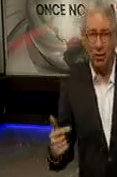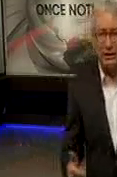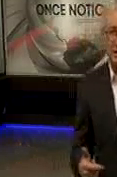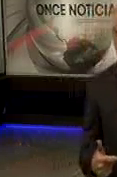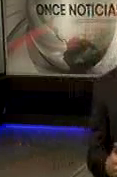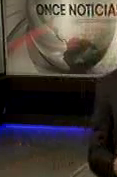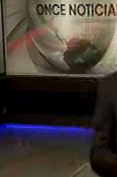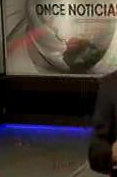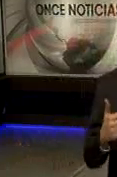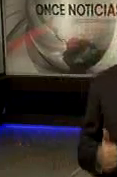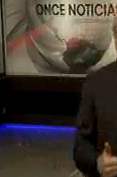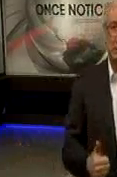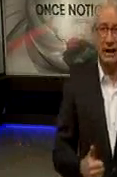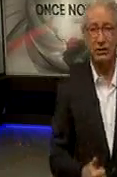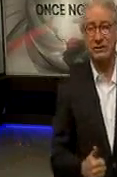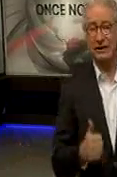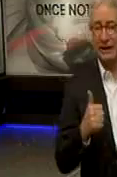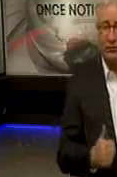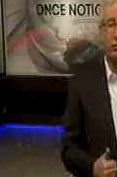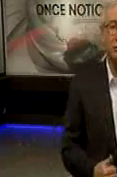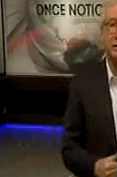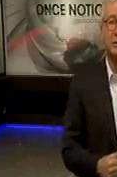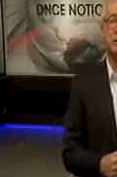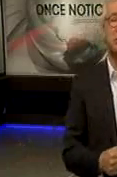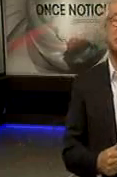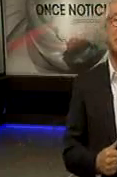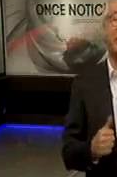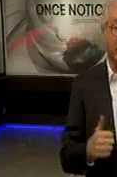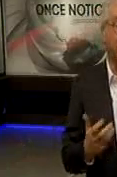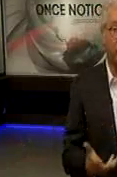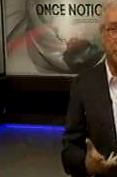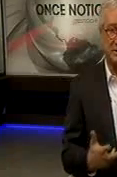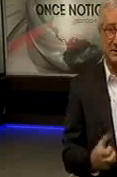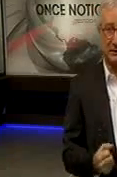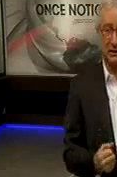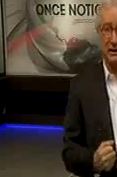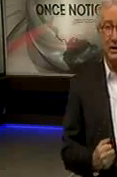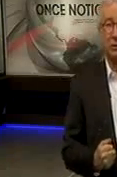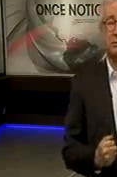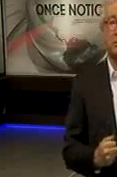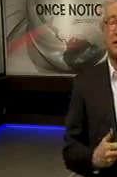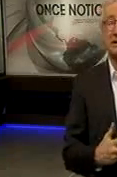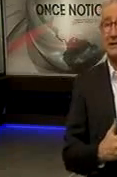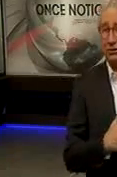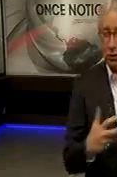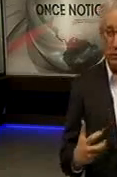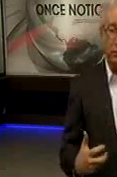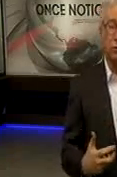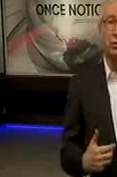hoy inicia este gran seminario Este gran forum Que se llama el Universal Thinking Forum Precisamente Con personalidades de todo el mundo